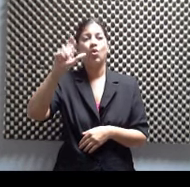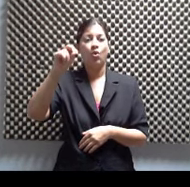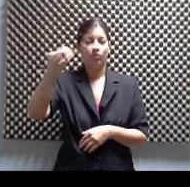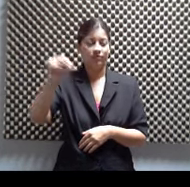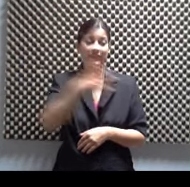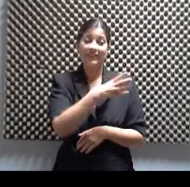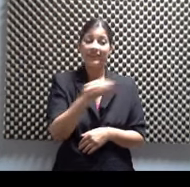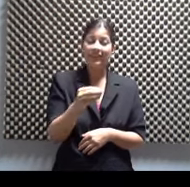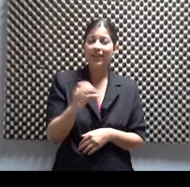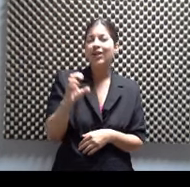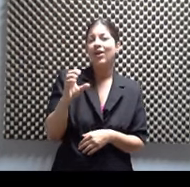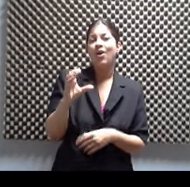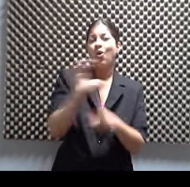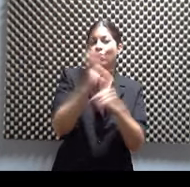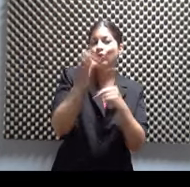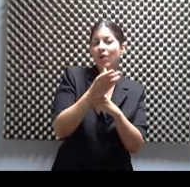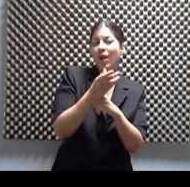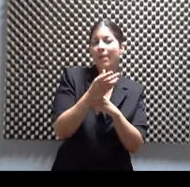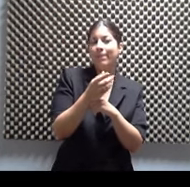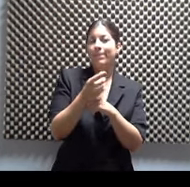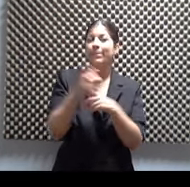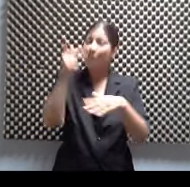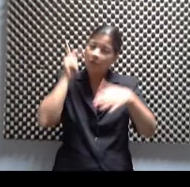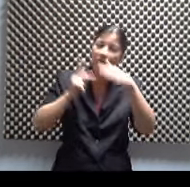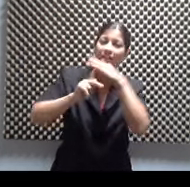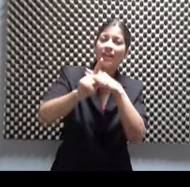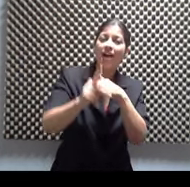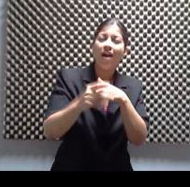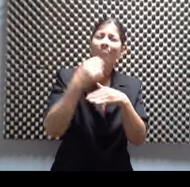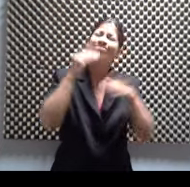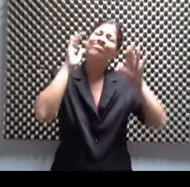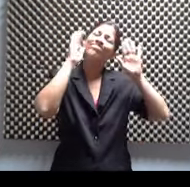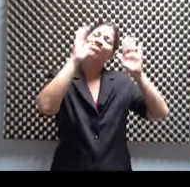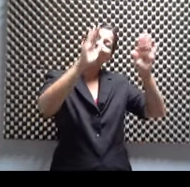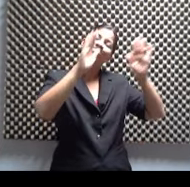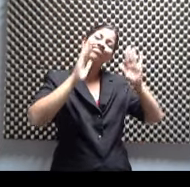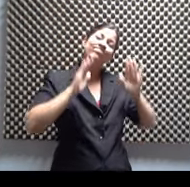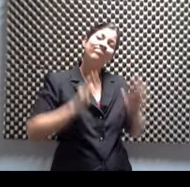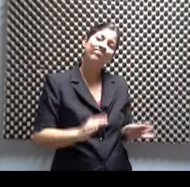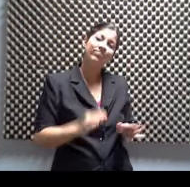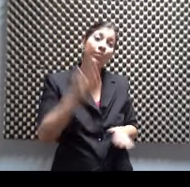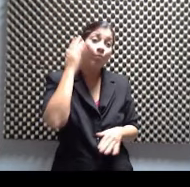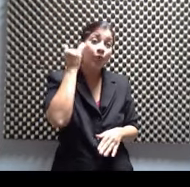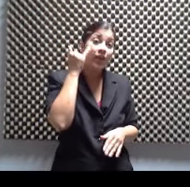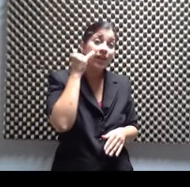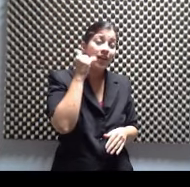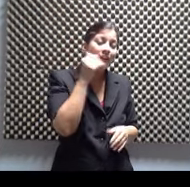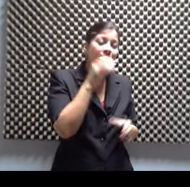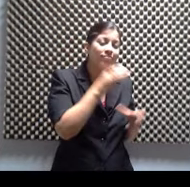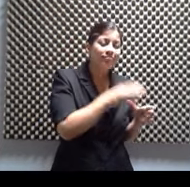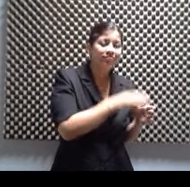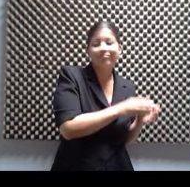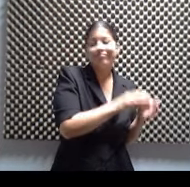Profética, excelente de principio a fin porque nos lleva a Buenos Aires, donde estaba Roberto Alexander.